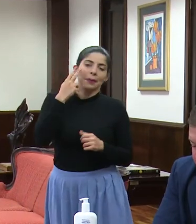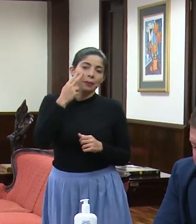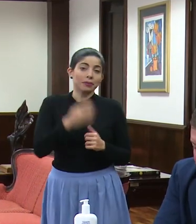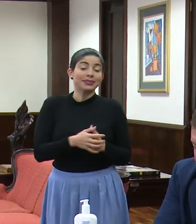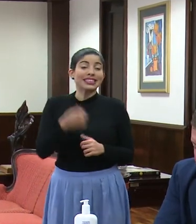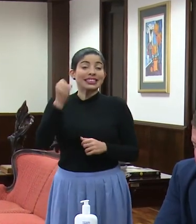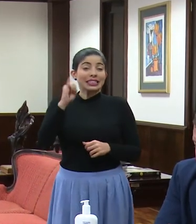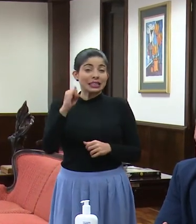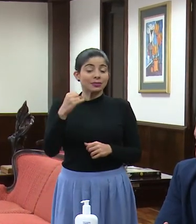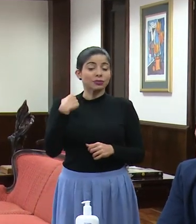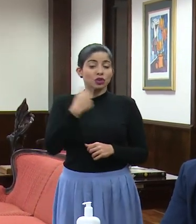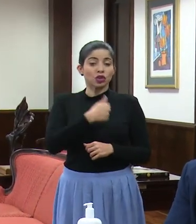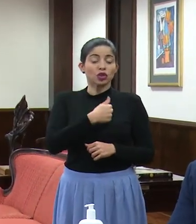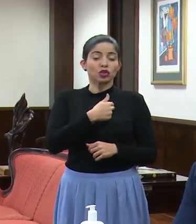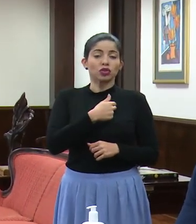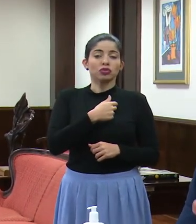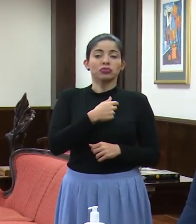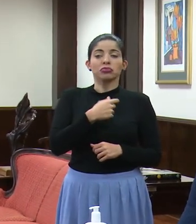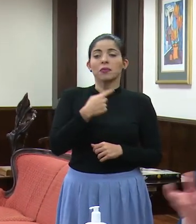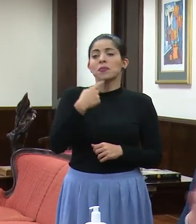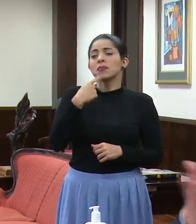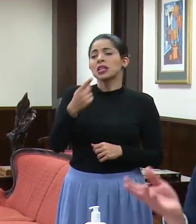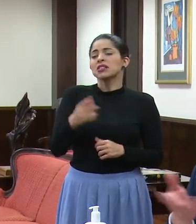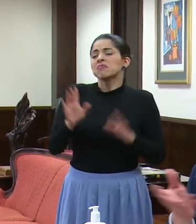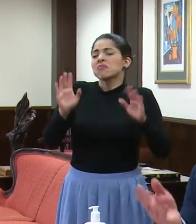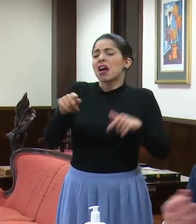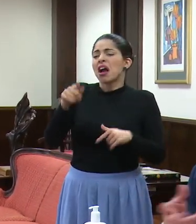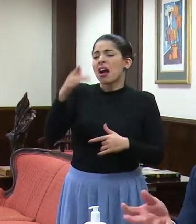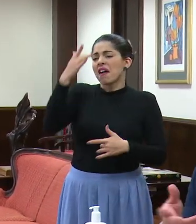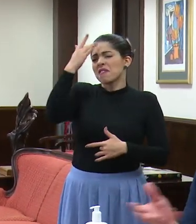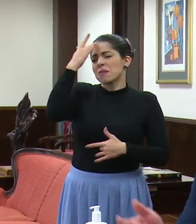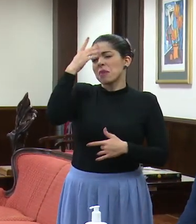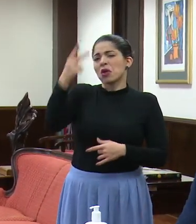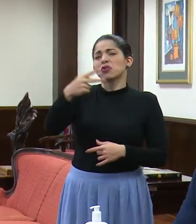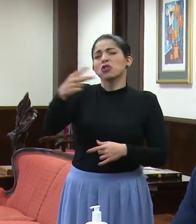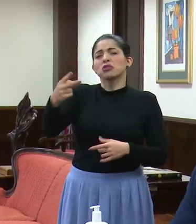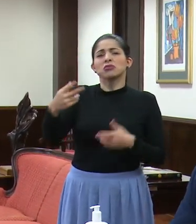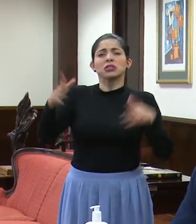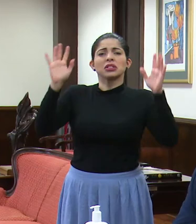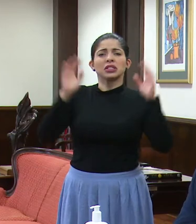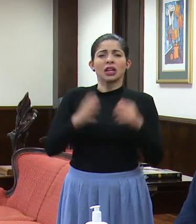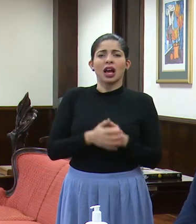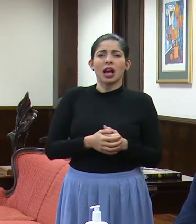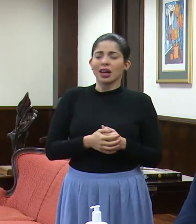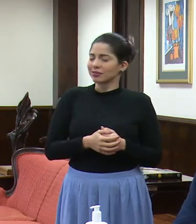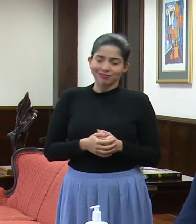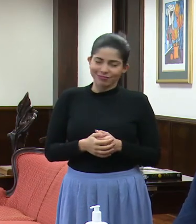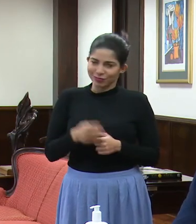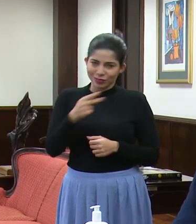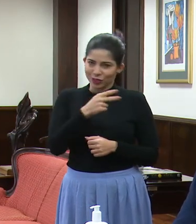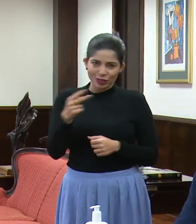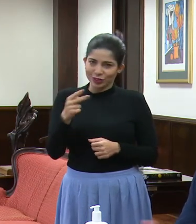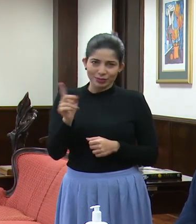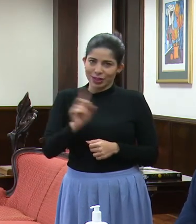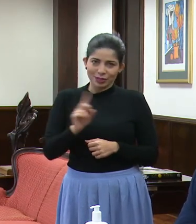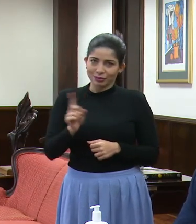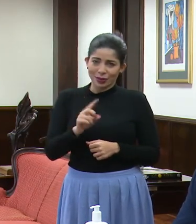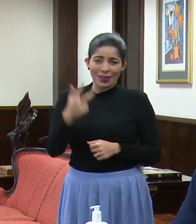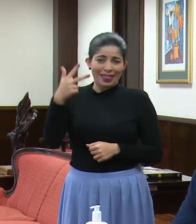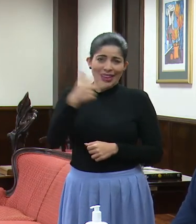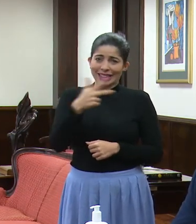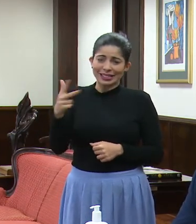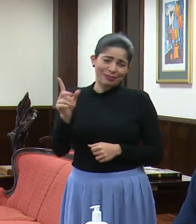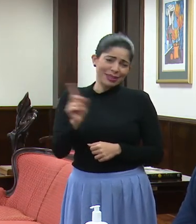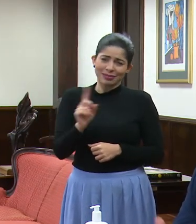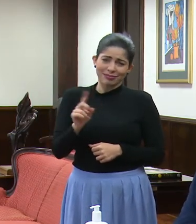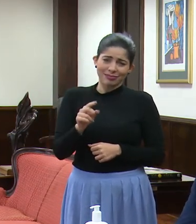Si supiéramos o si dijéramos, la enfermedad va a ser de dos semanas. No va a ser de dos semanas. No va a ser de tres